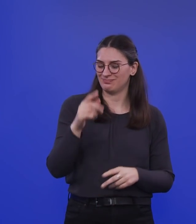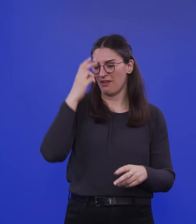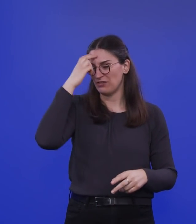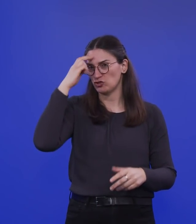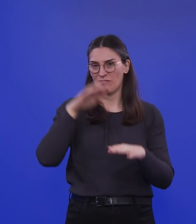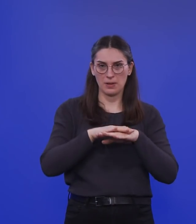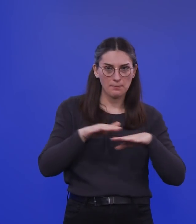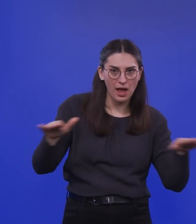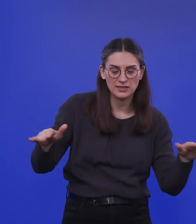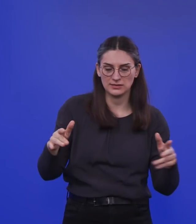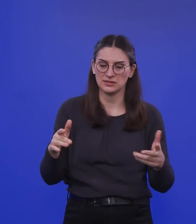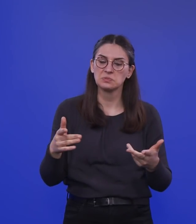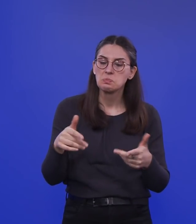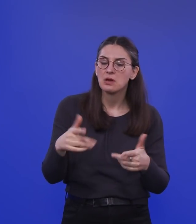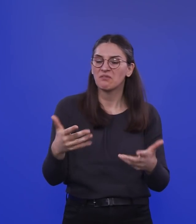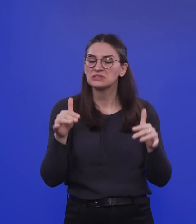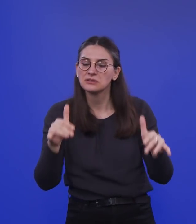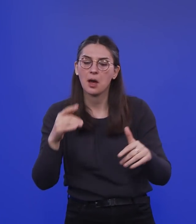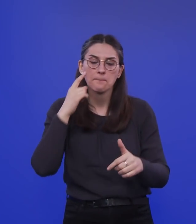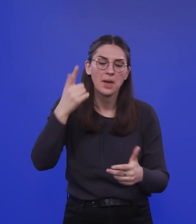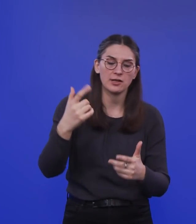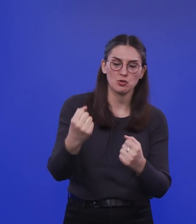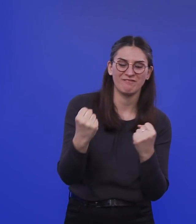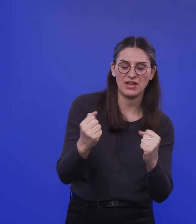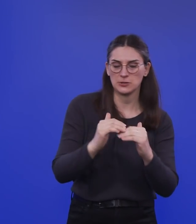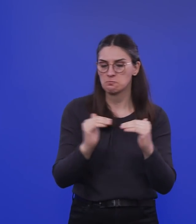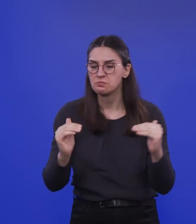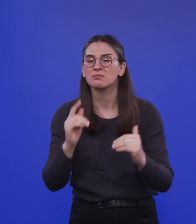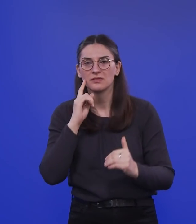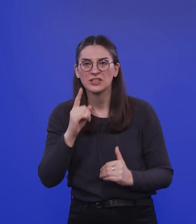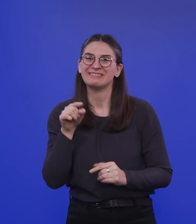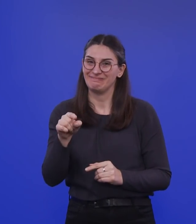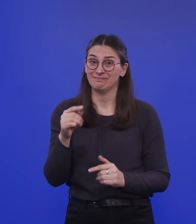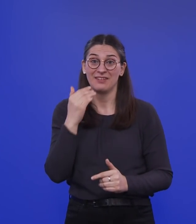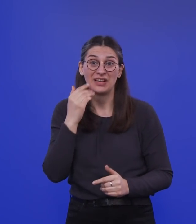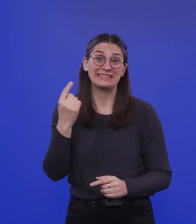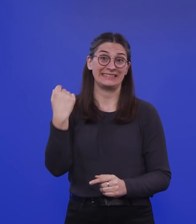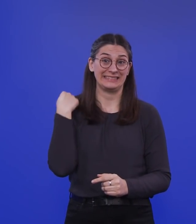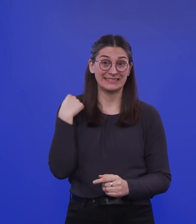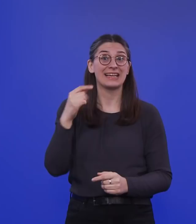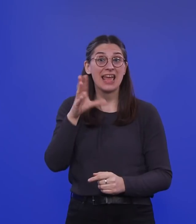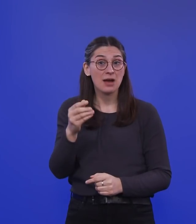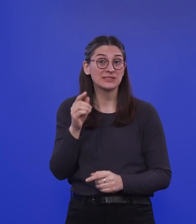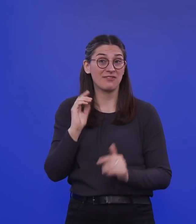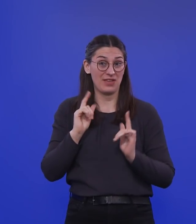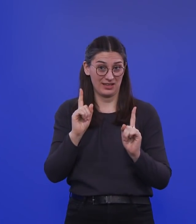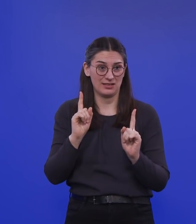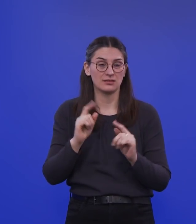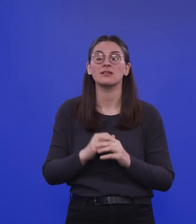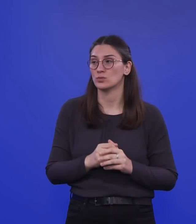mehr verfestigten und mehr konsentierten Ebene wissen, ist der Bearbeitungsstand vor den Herbstferien. Jetzt haben